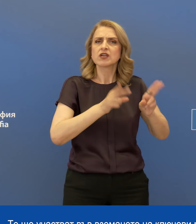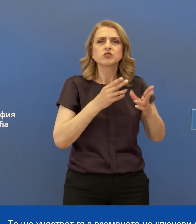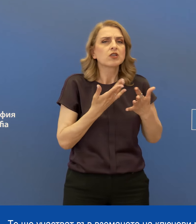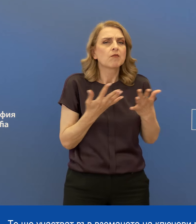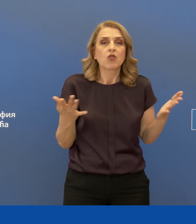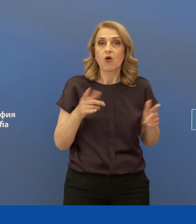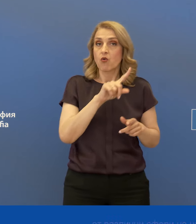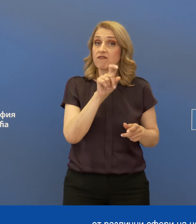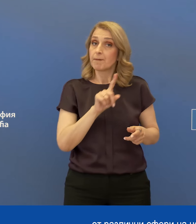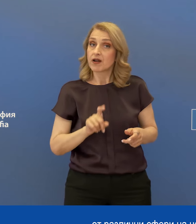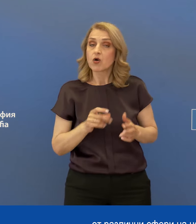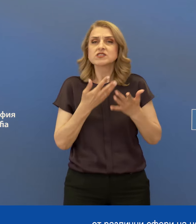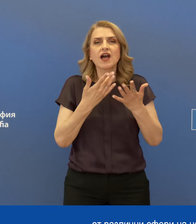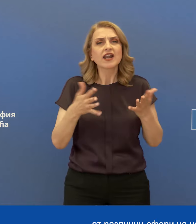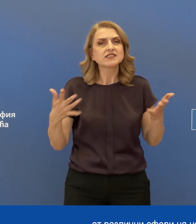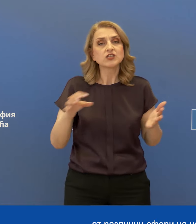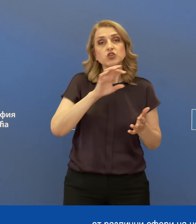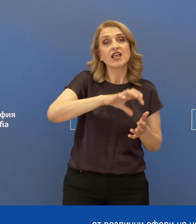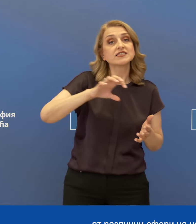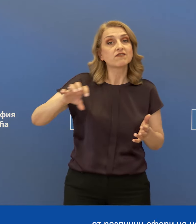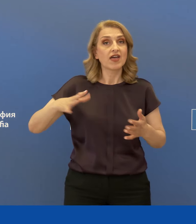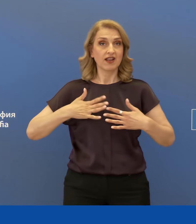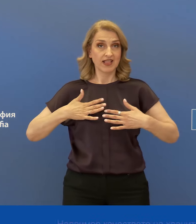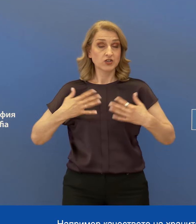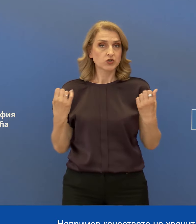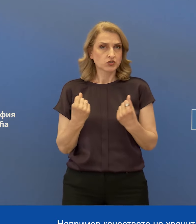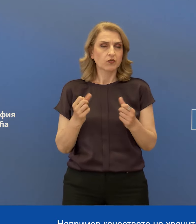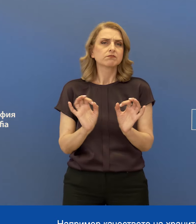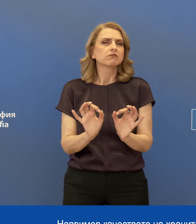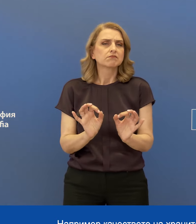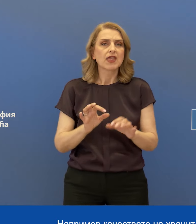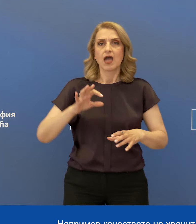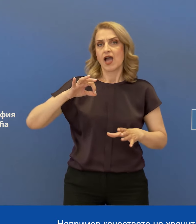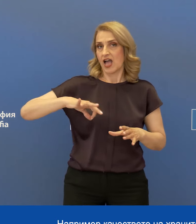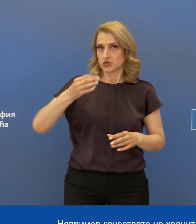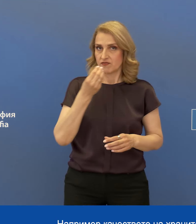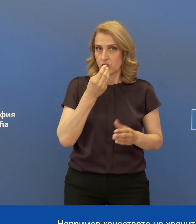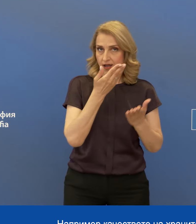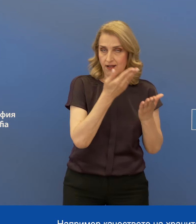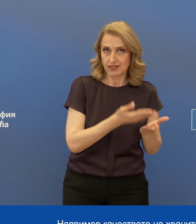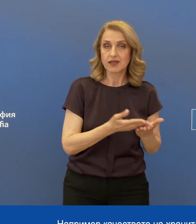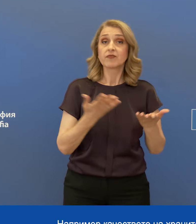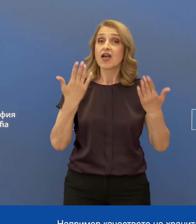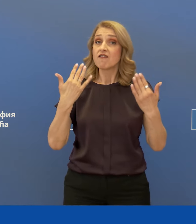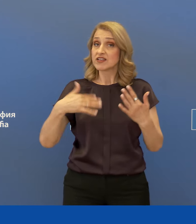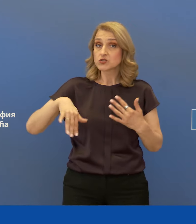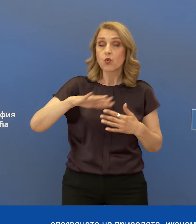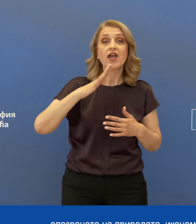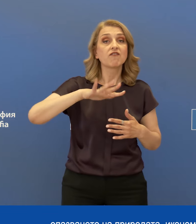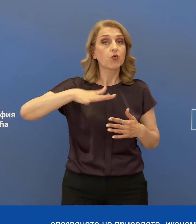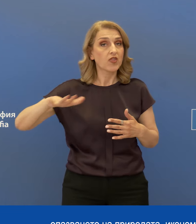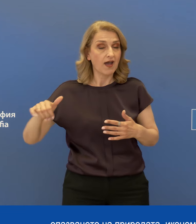множество въпроси от различни сфери на нашия живот. Например, качеството на храните, въздуха и водите,